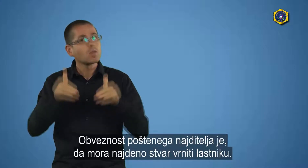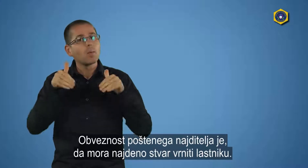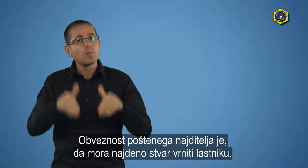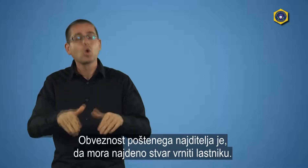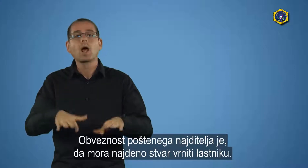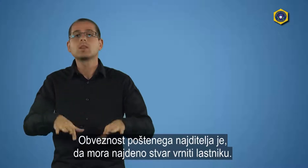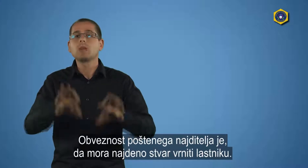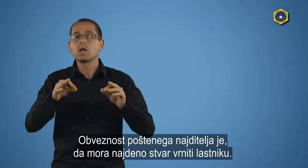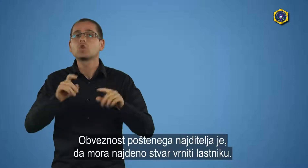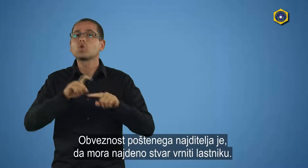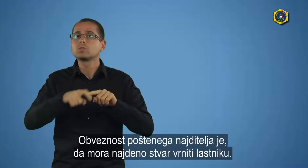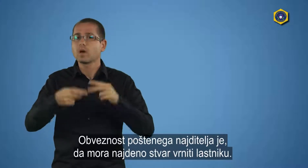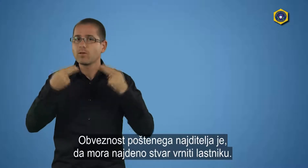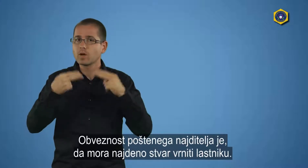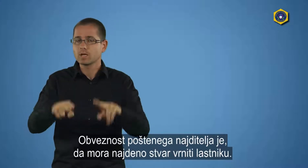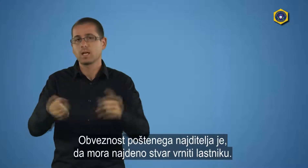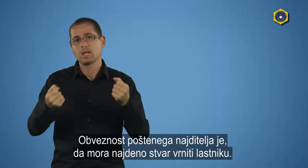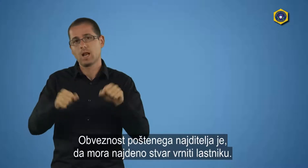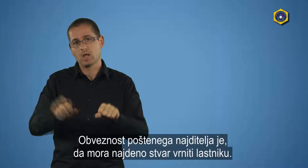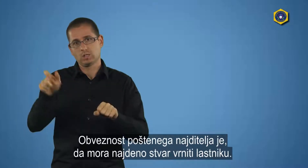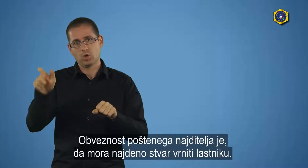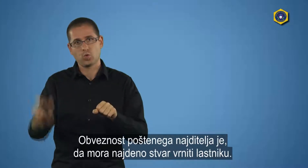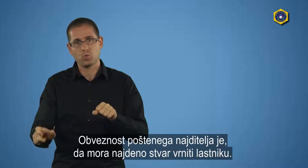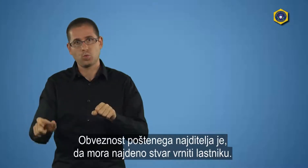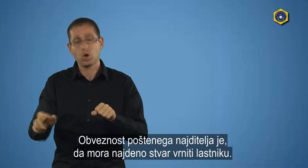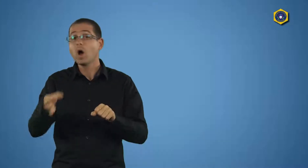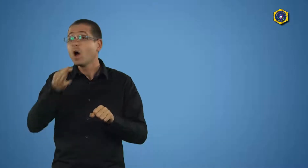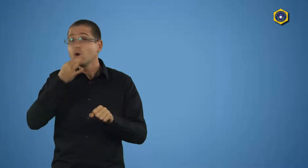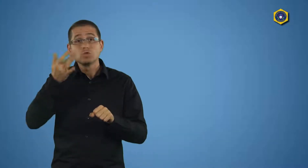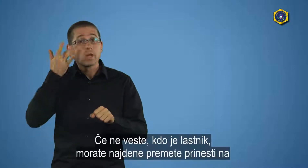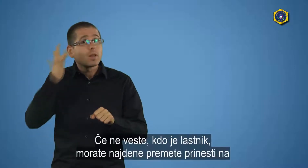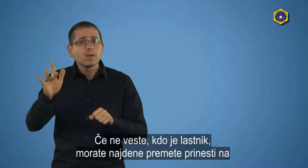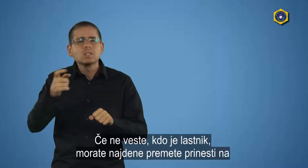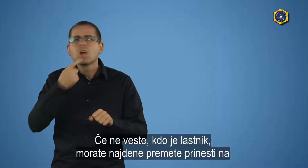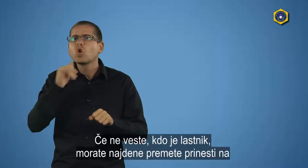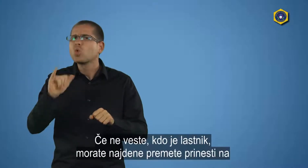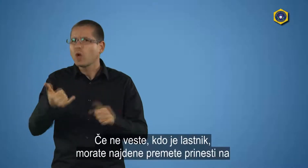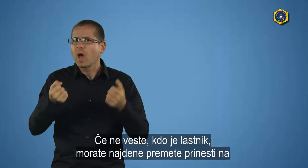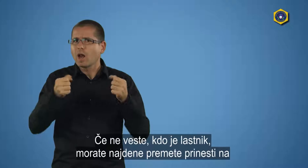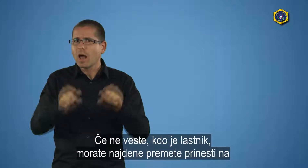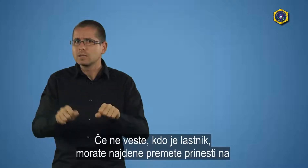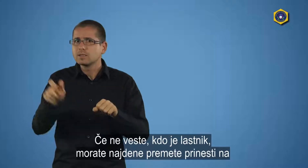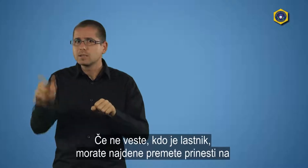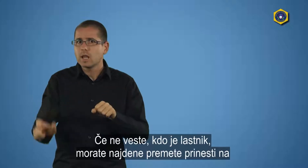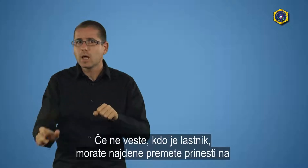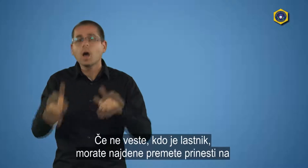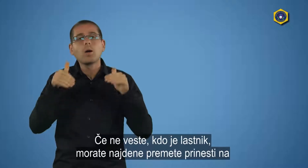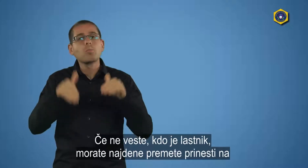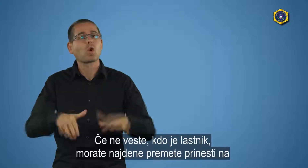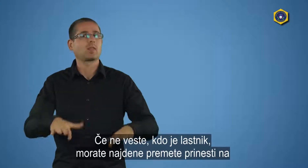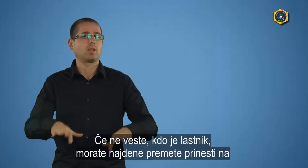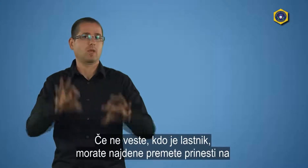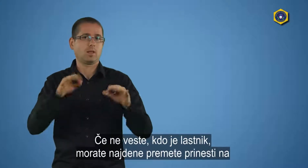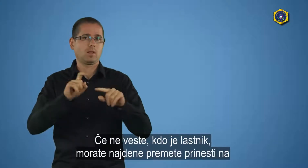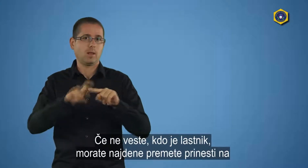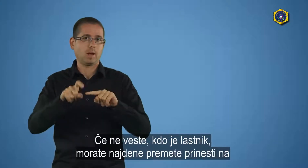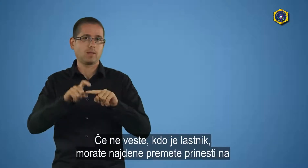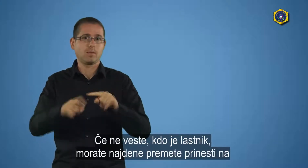najdeno stvar vrniti lastniku. Če ne veste, kdo je lastnik, morate najdene predmete prinesti na